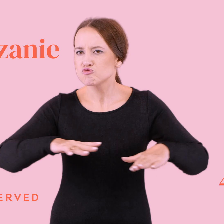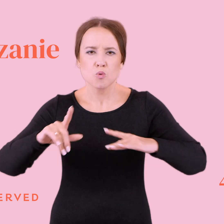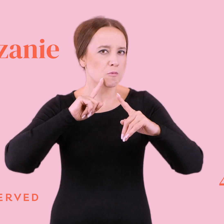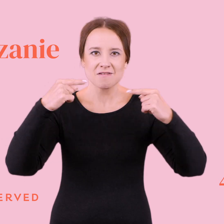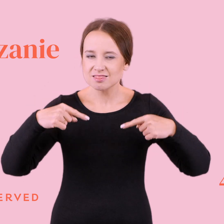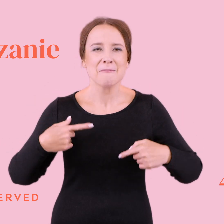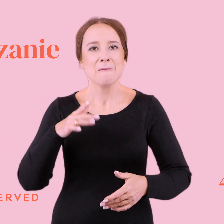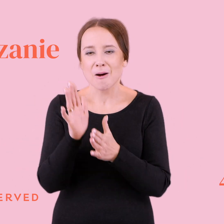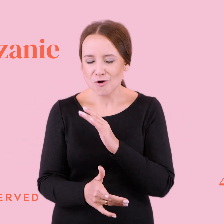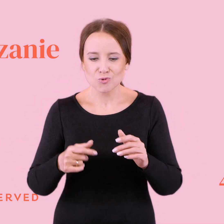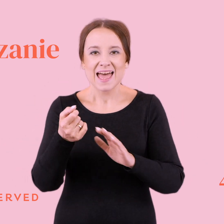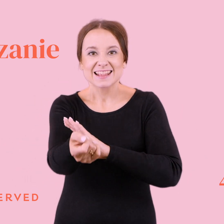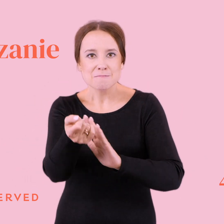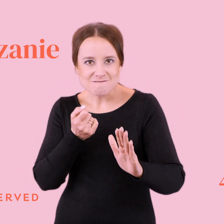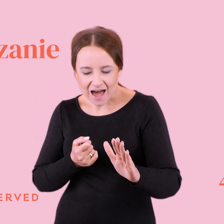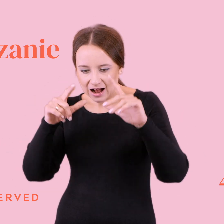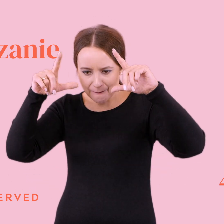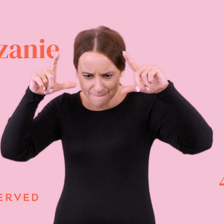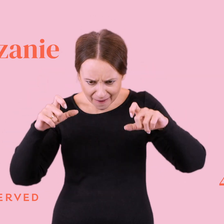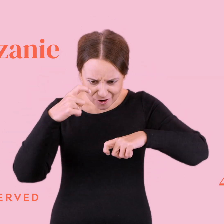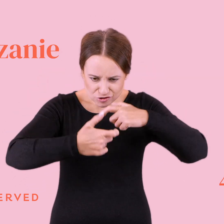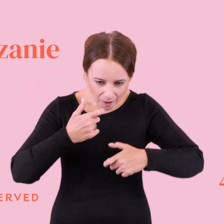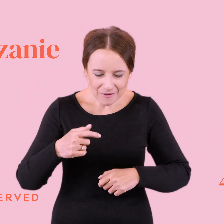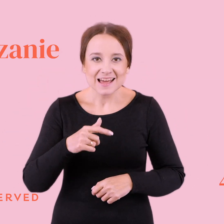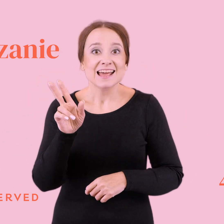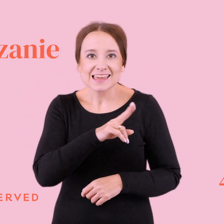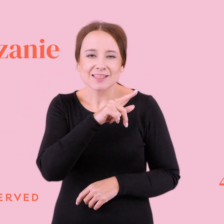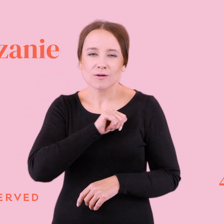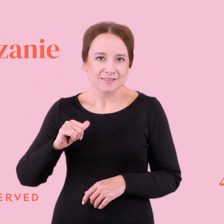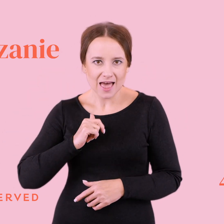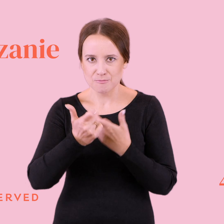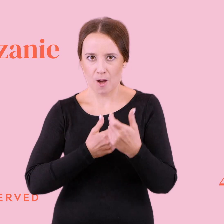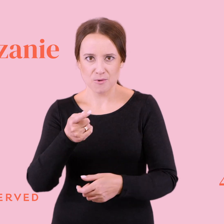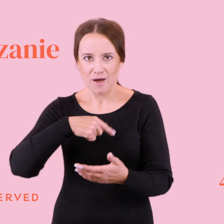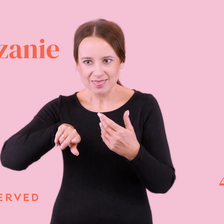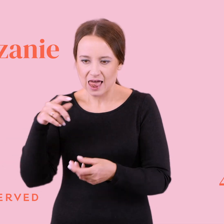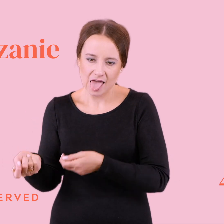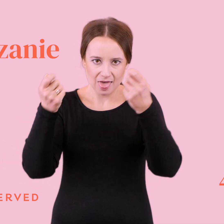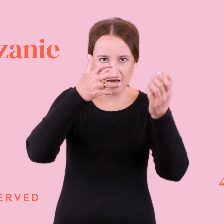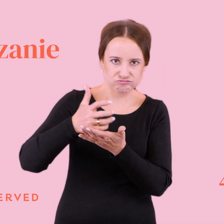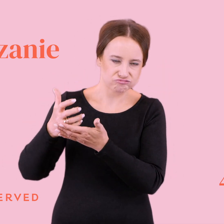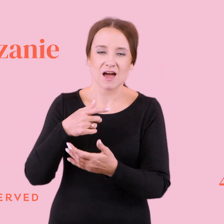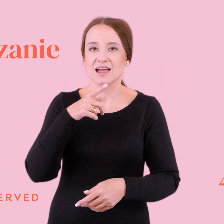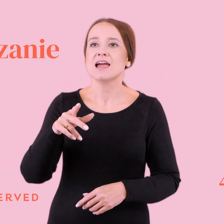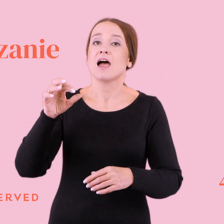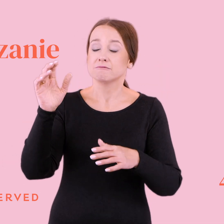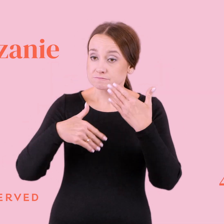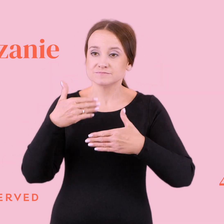prostu robił zdjęcie zmywarki za każdym razem, kiedy sam wypróżniał zmywarkę. I no i naszedł, oczywiście nadszedł ten dzień konfrontacji, ona